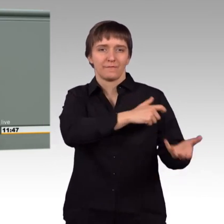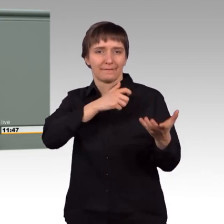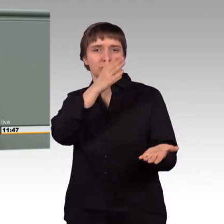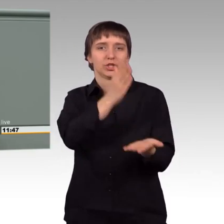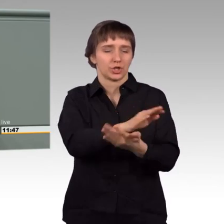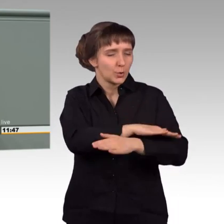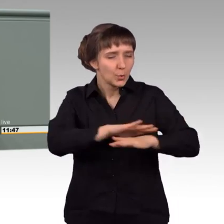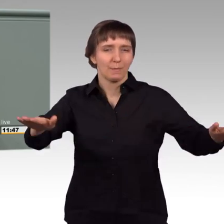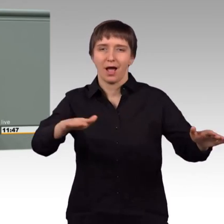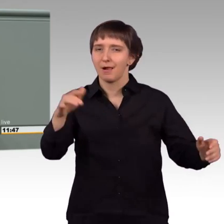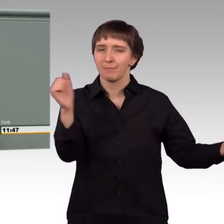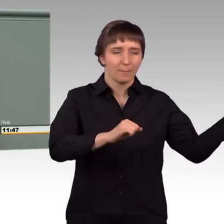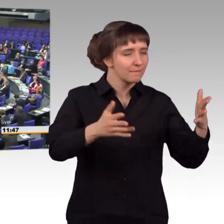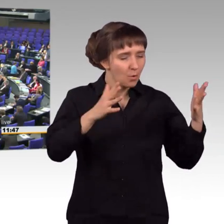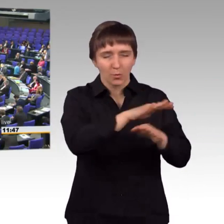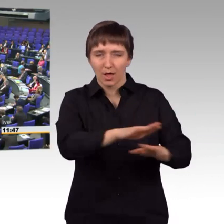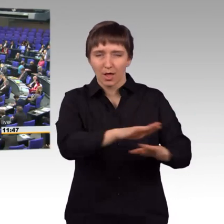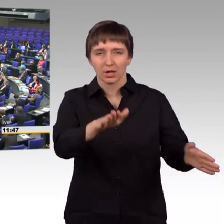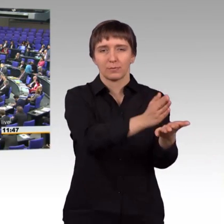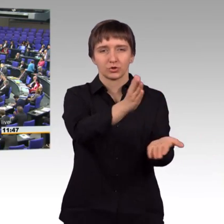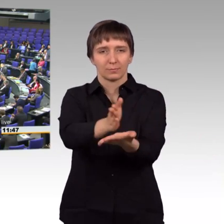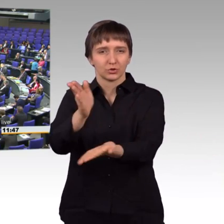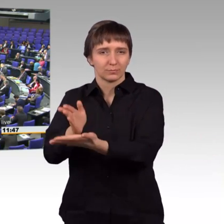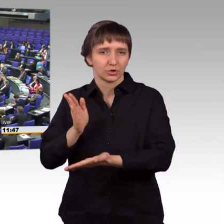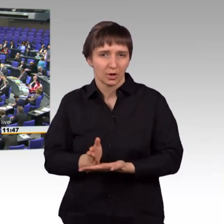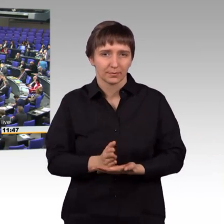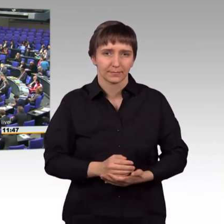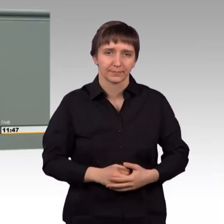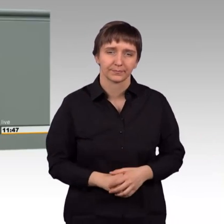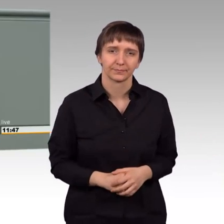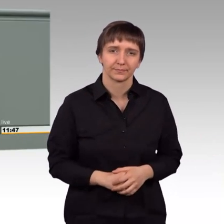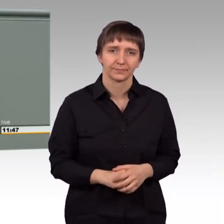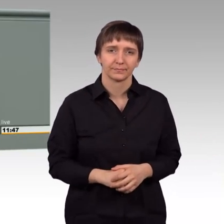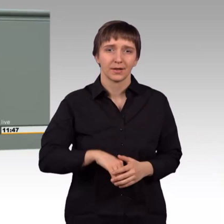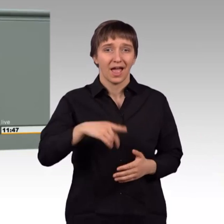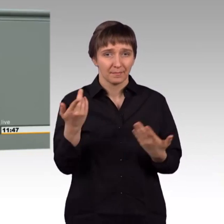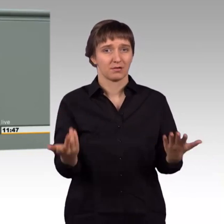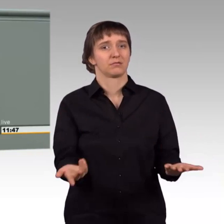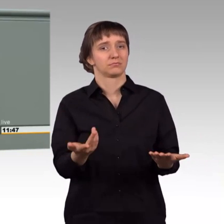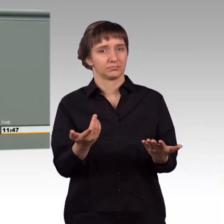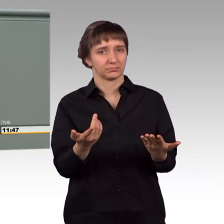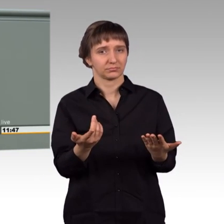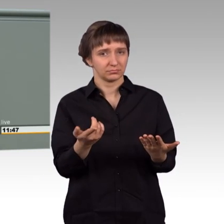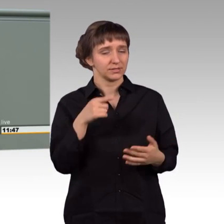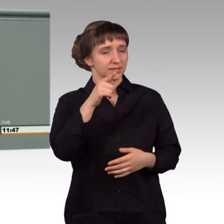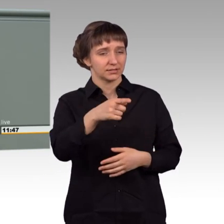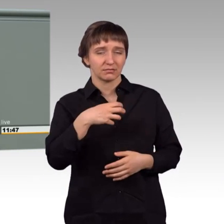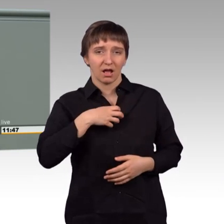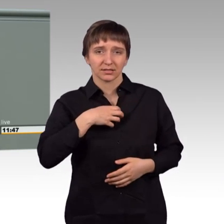wird in Syrien. Aber was nicht geht, ist, dass sie mit keinem Satz erwähnt, die